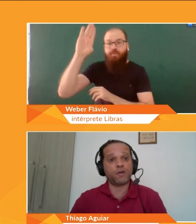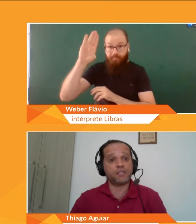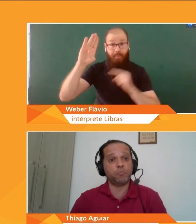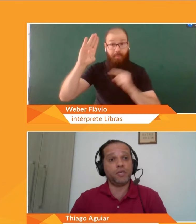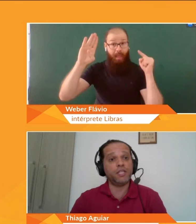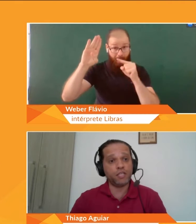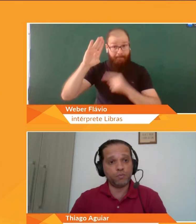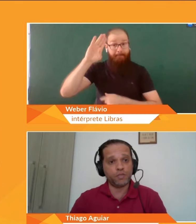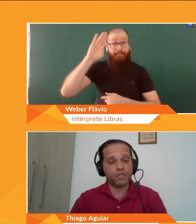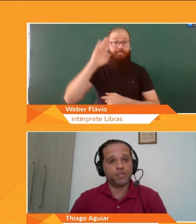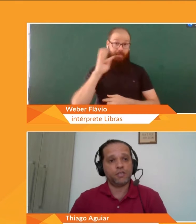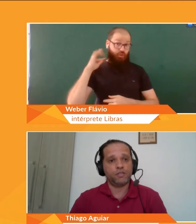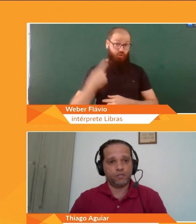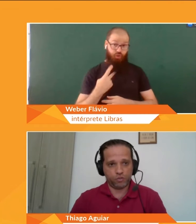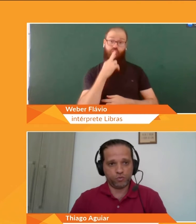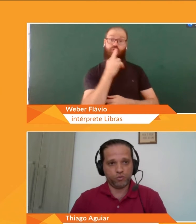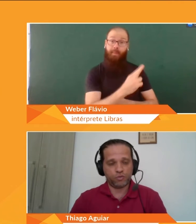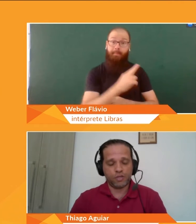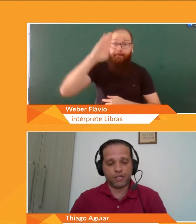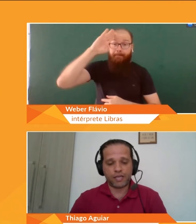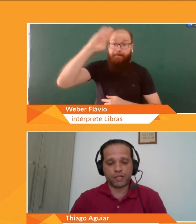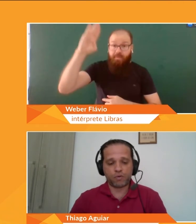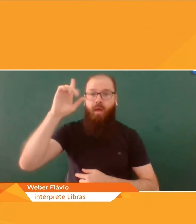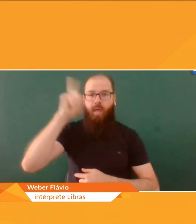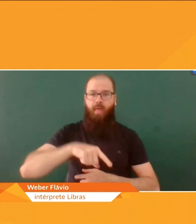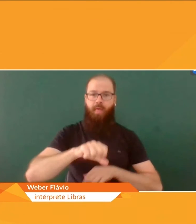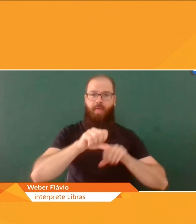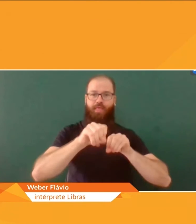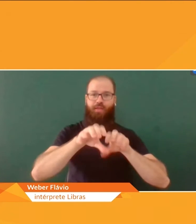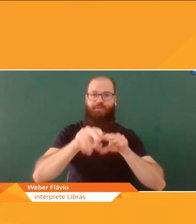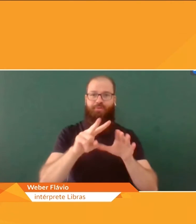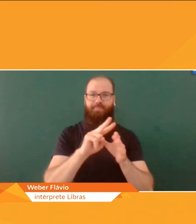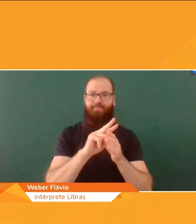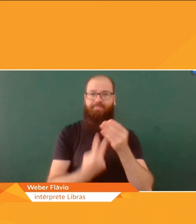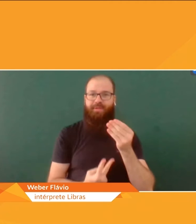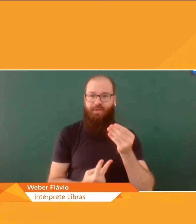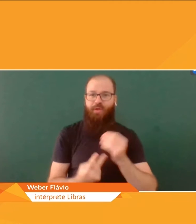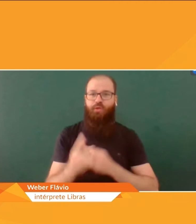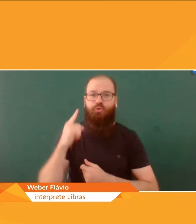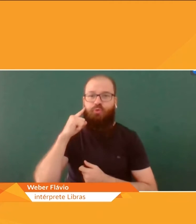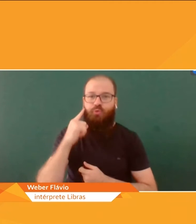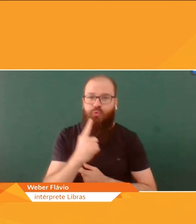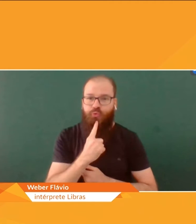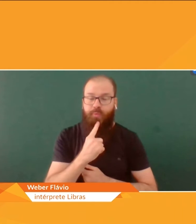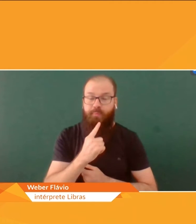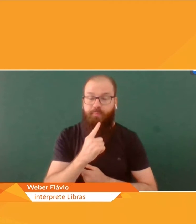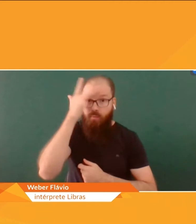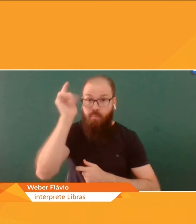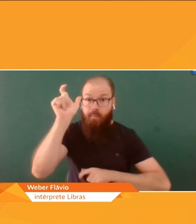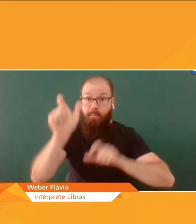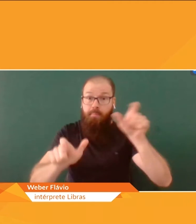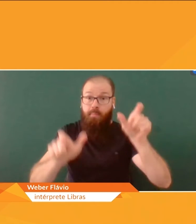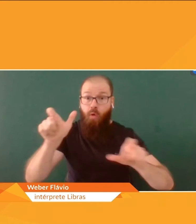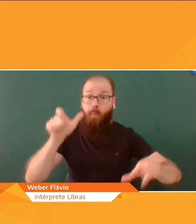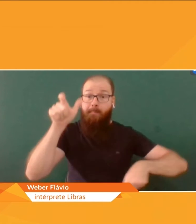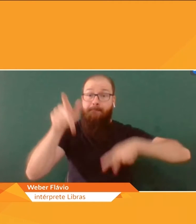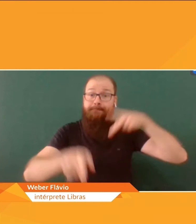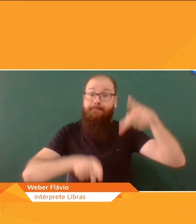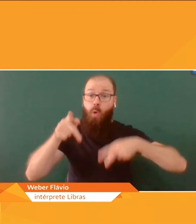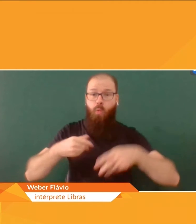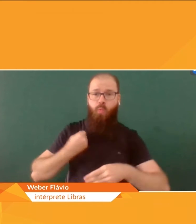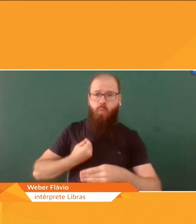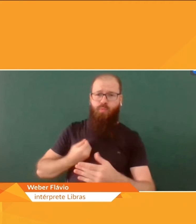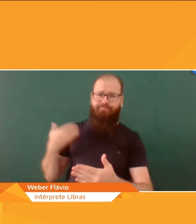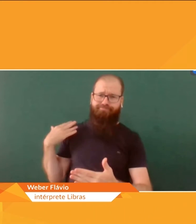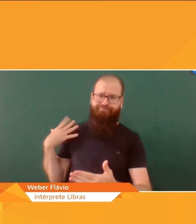de surdos, né? Educação bilíngue de surdos, né? Que é a educação que as pessoas surdos, o povo surdo, vem lutando, principalmente